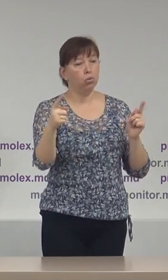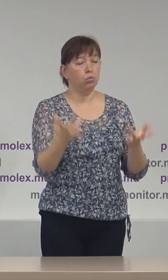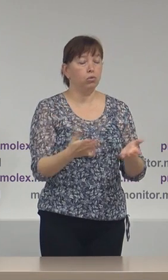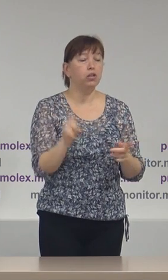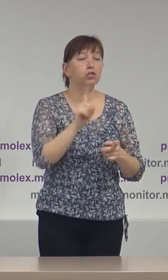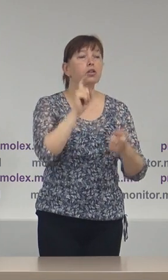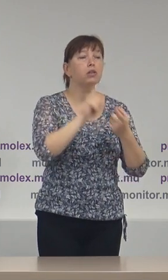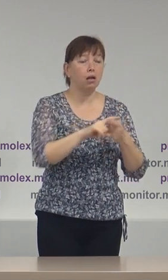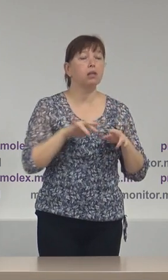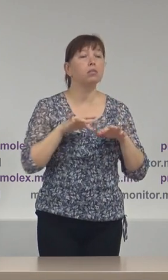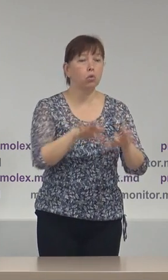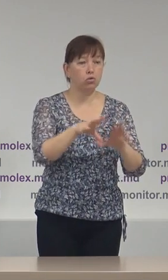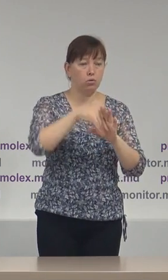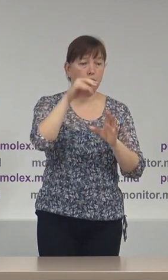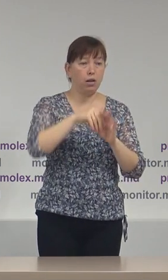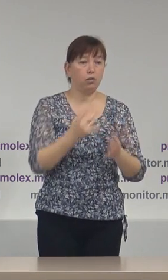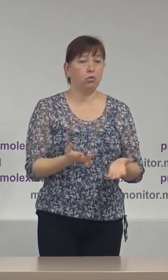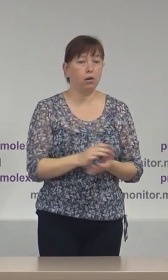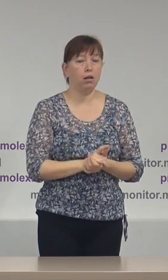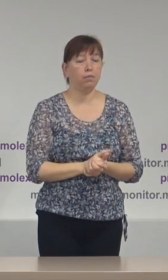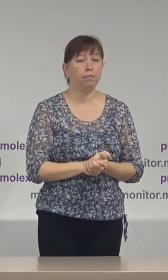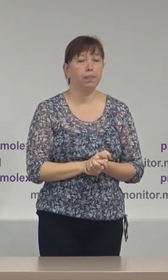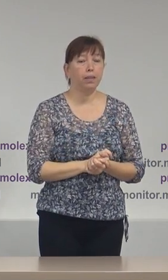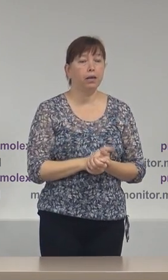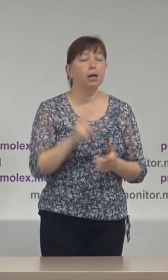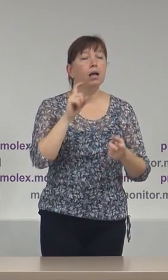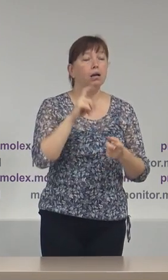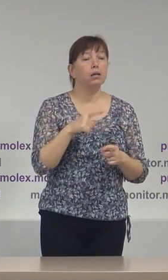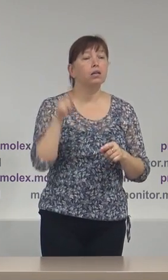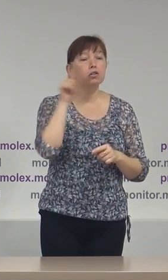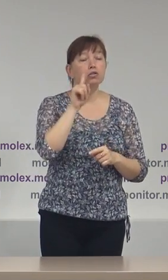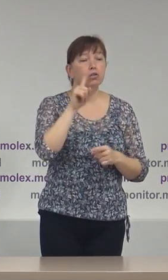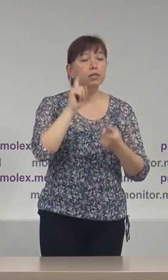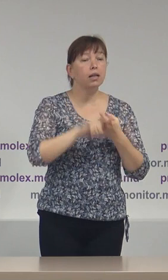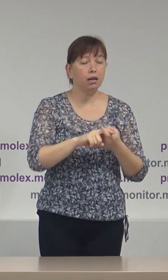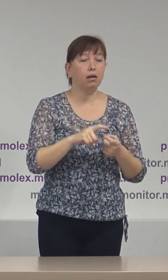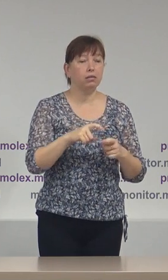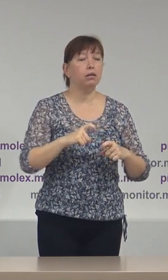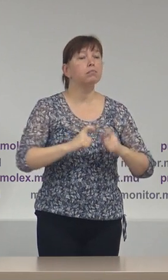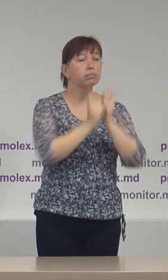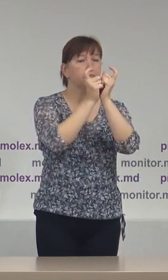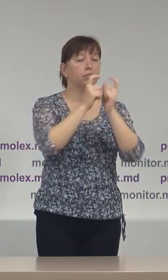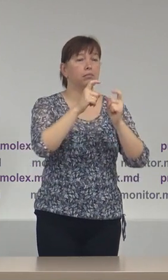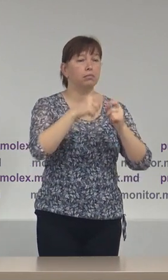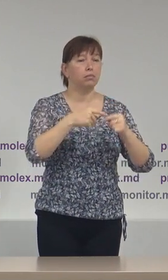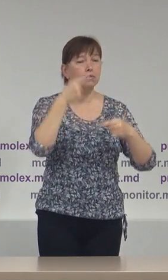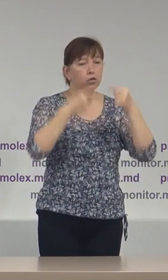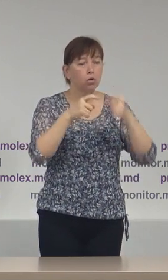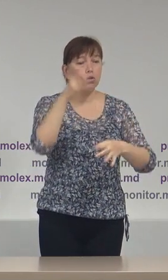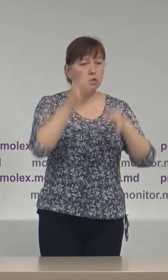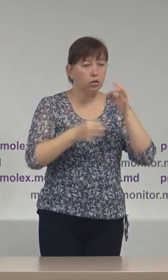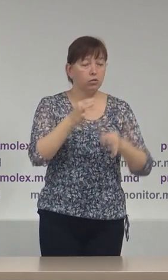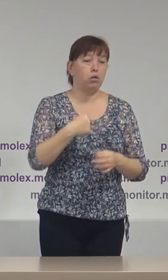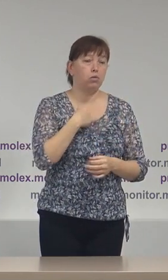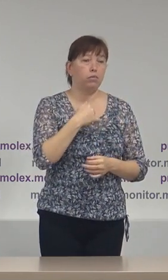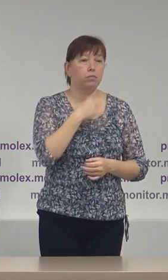țin de procesul electoral. Legat de litigiile la nivelul instanțelor de judecate atestăm faptul